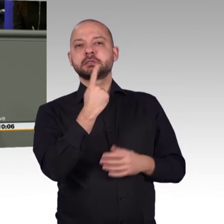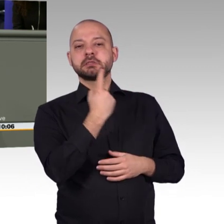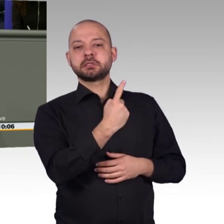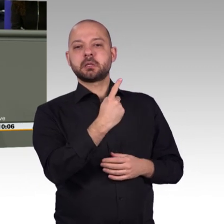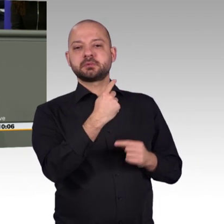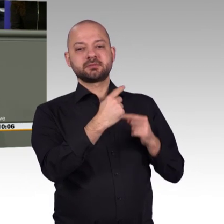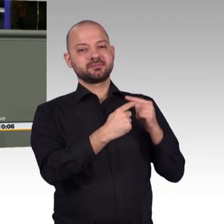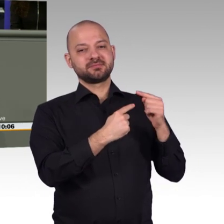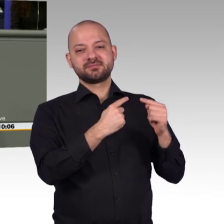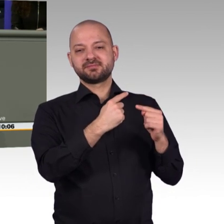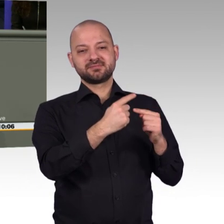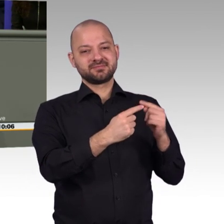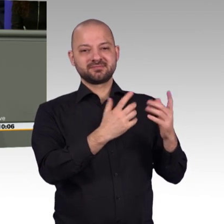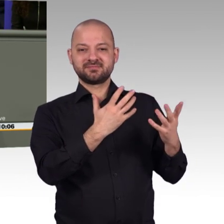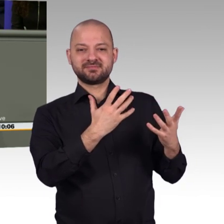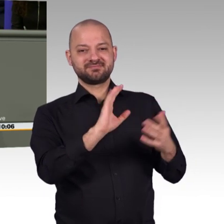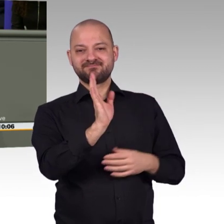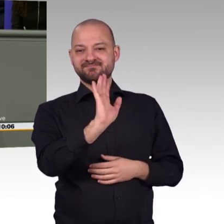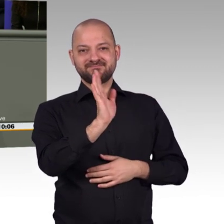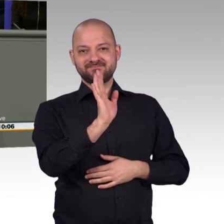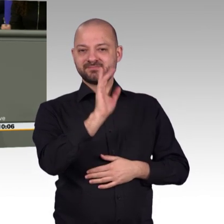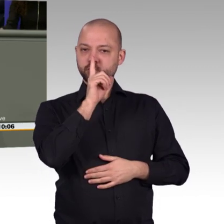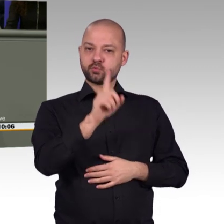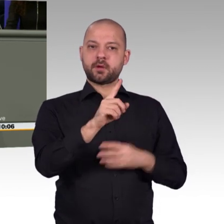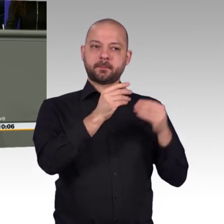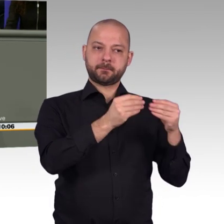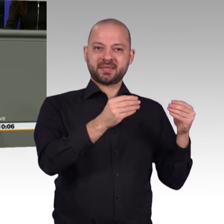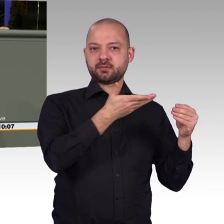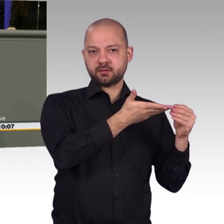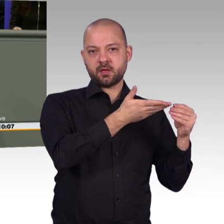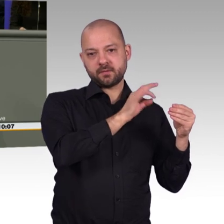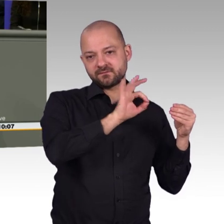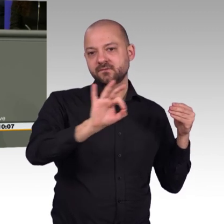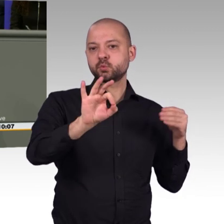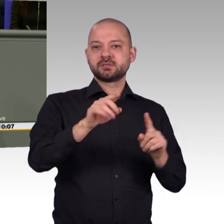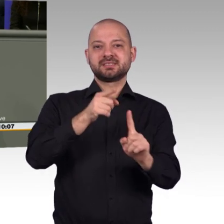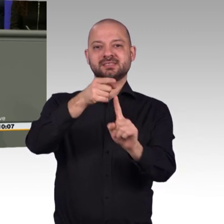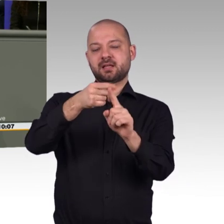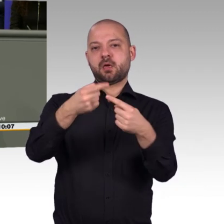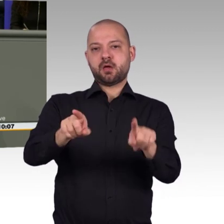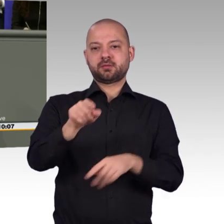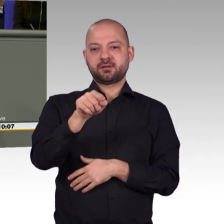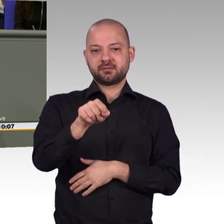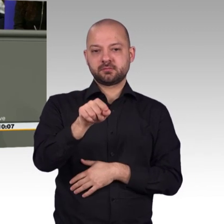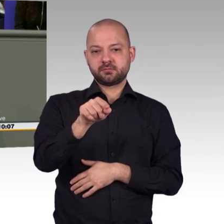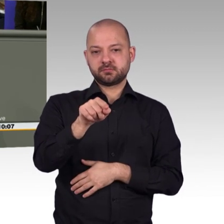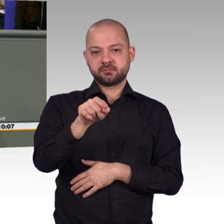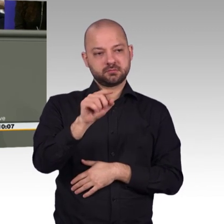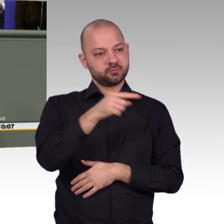Und das ist der Hebel, um mehr Akzeptanz bei den Menschen zu erreichen. Für den Einsatz digitaler Technologien. Für die Anwendung künstlicher Intelligenz.